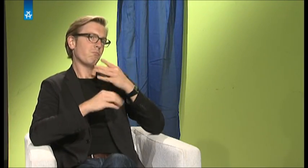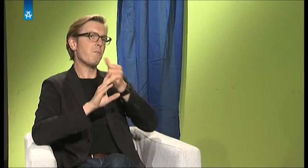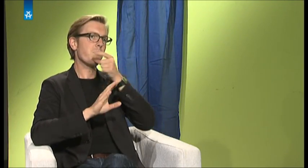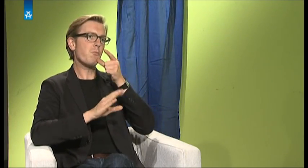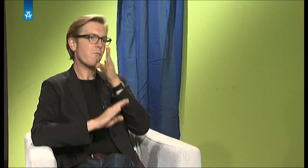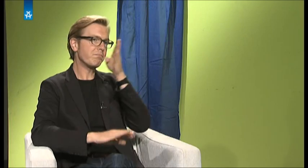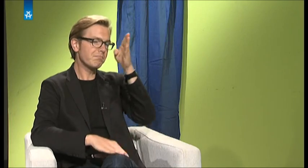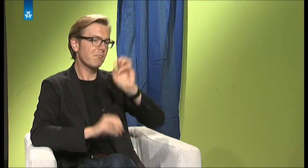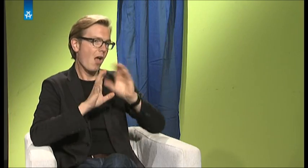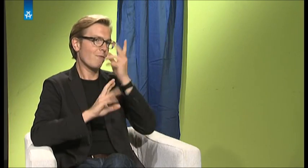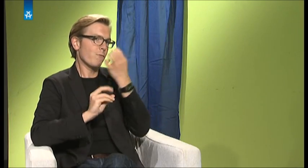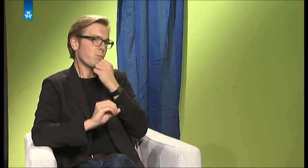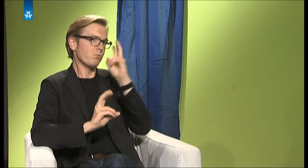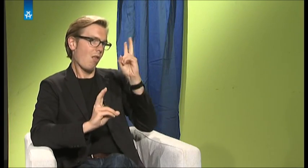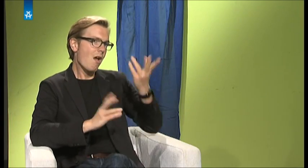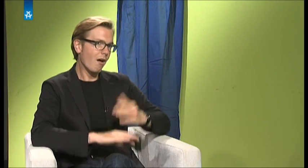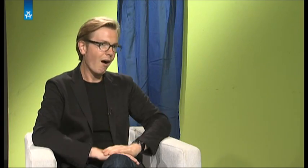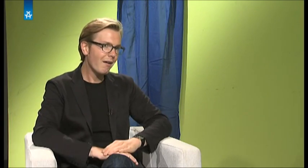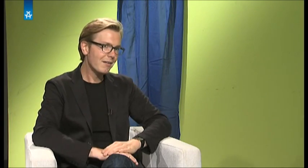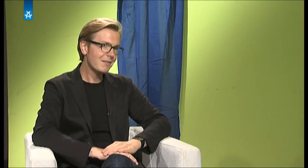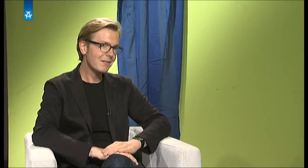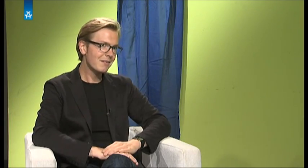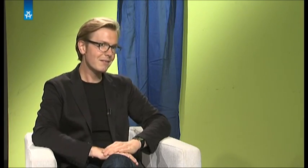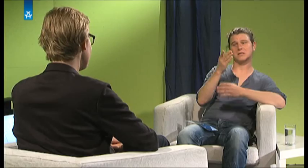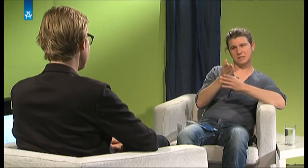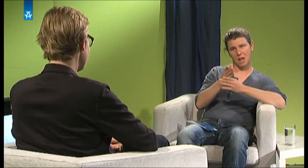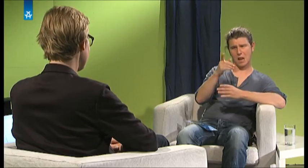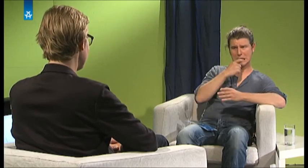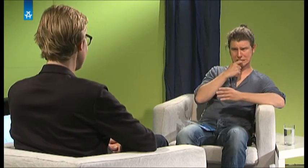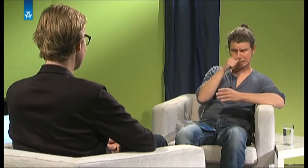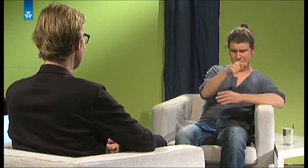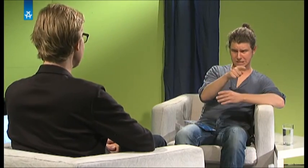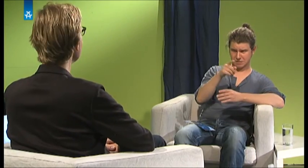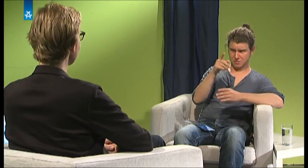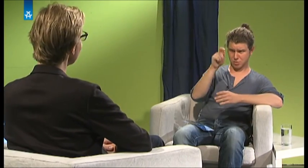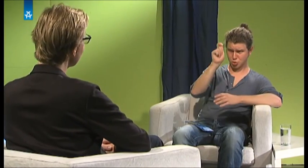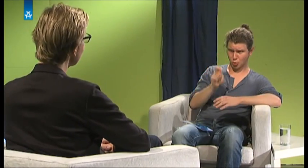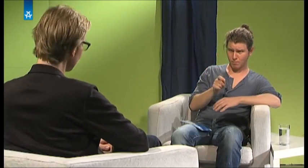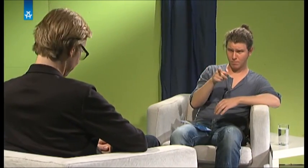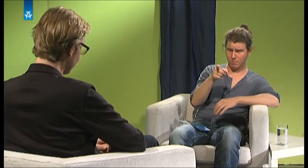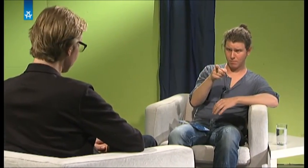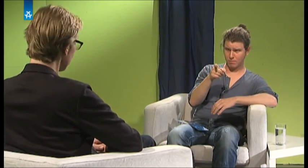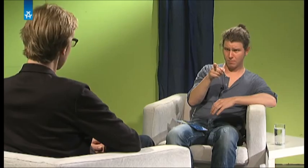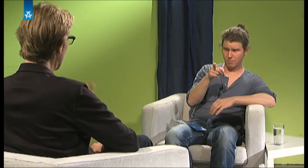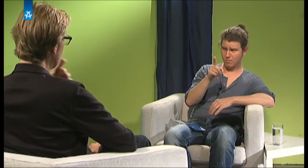die hat er angeboten und das war für mich ganz klar, dass ich Lehrer werden wollte. Du hast in Essen studiert? Nee, in Essen habe ich Abitur gemacht.